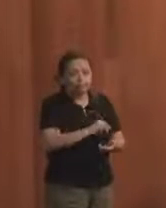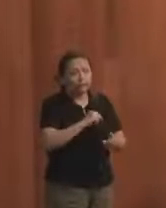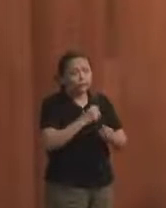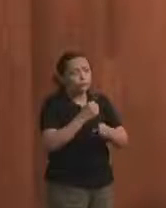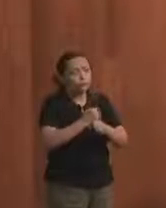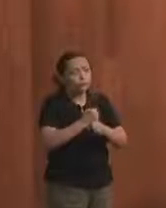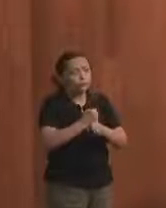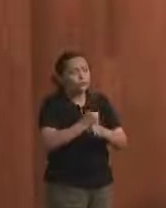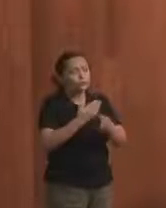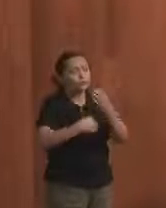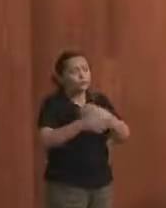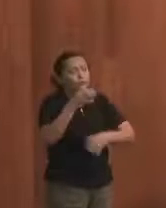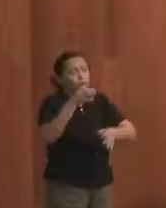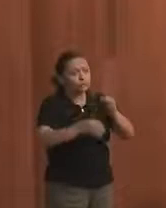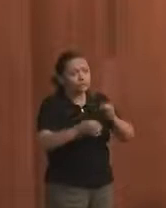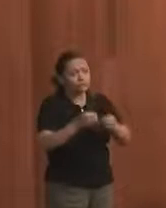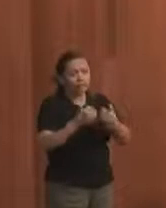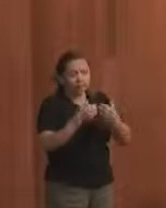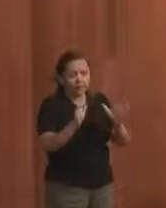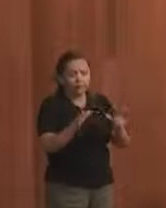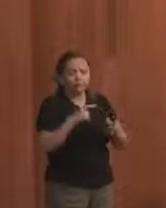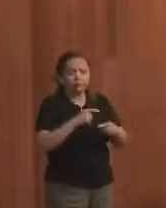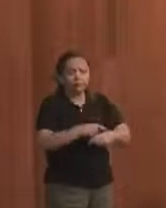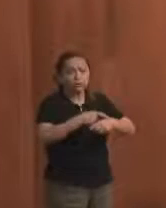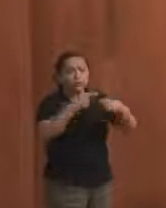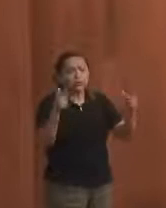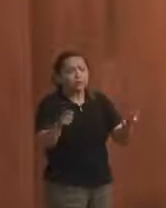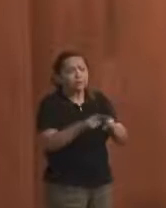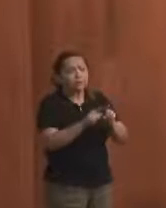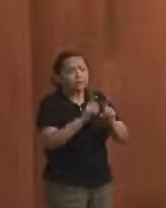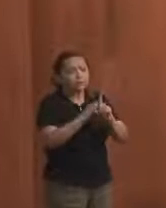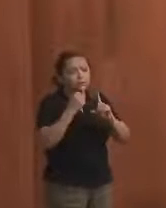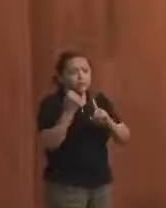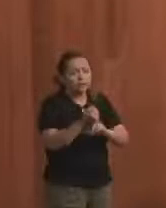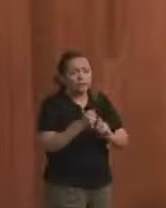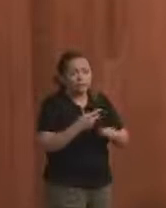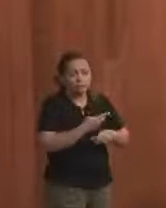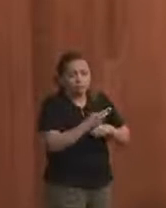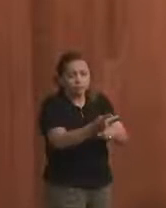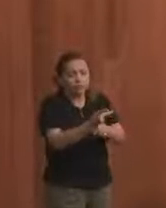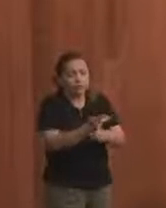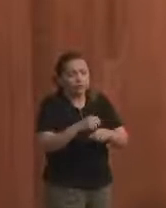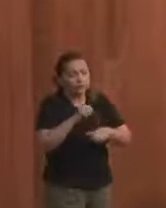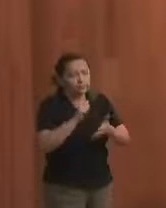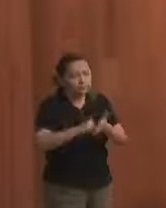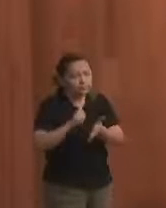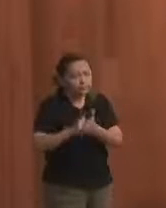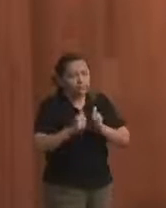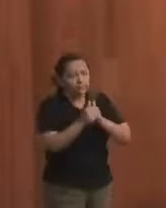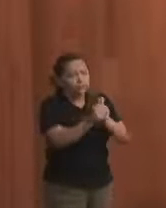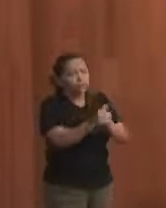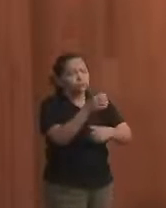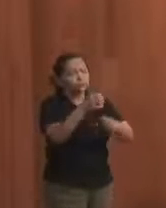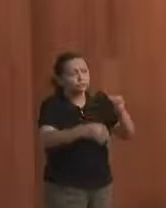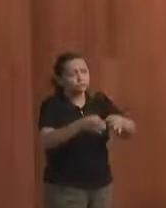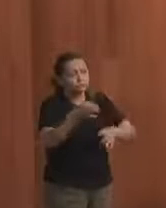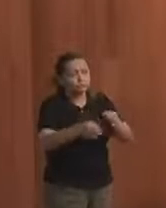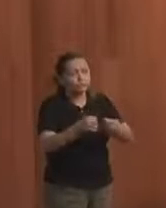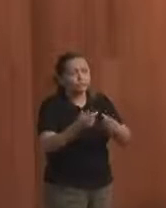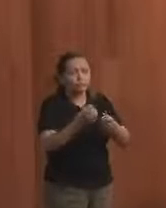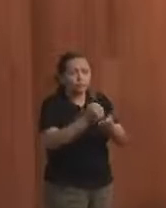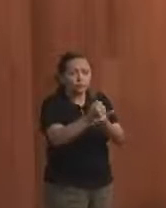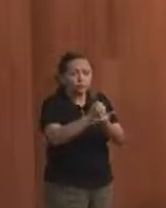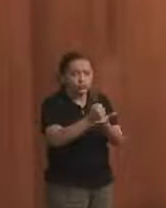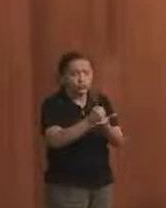o Justiça Aberta foi um dos grandes alentos da sociedade na busca pelo acompanhamento da atuação dos órgãos judiciais e pelo